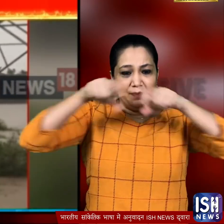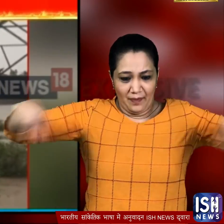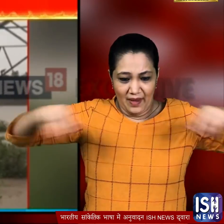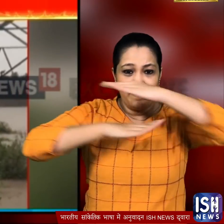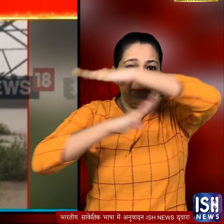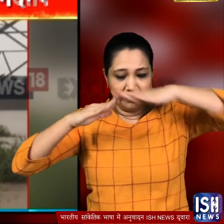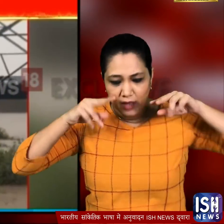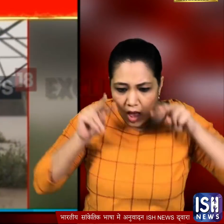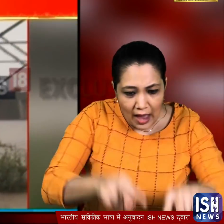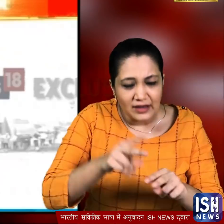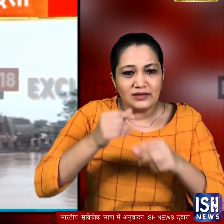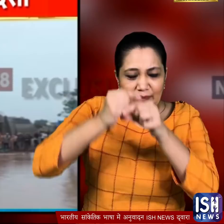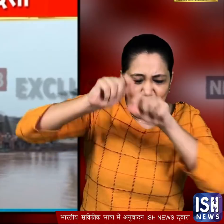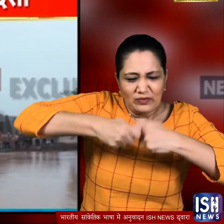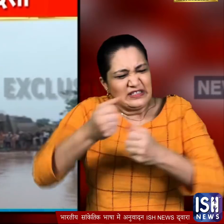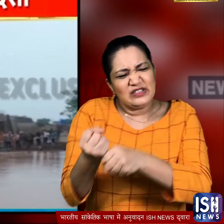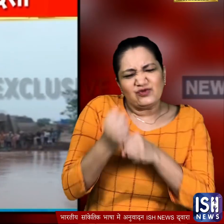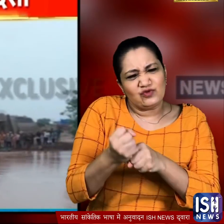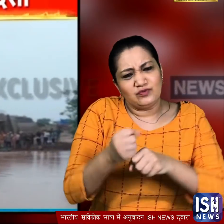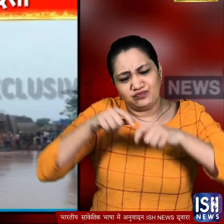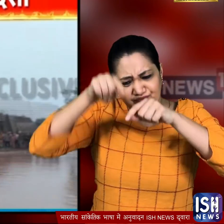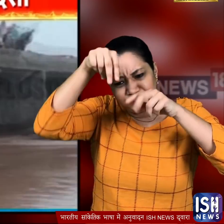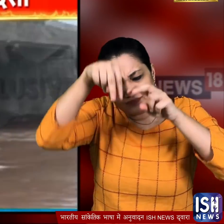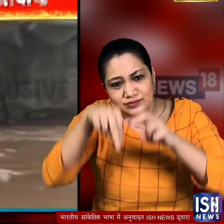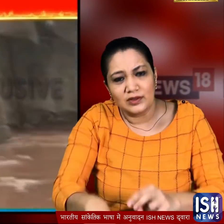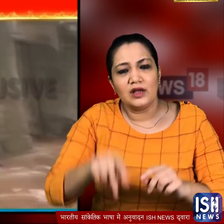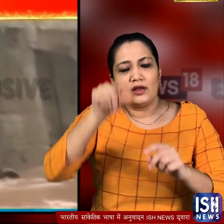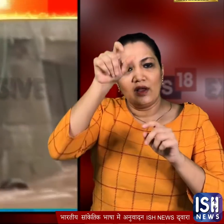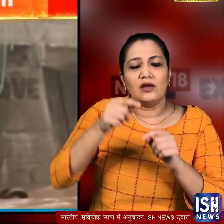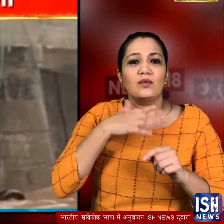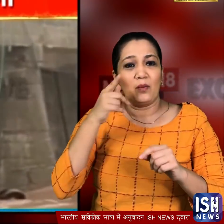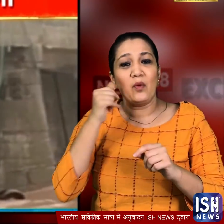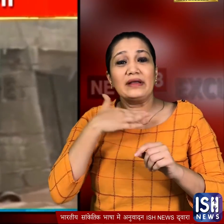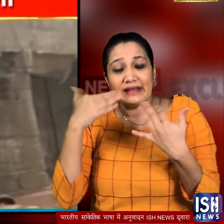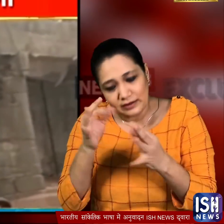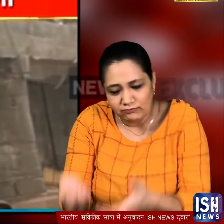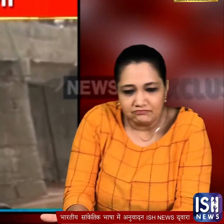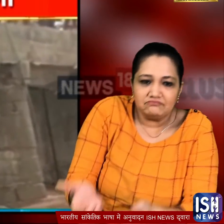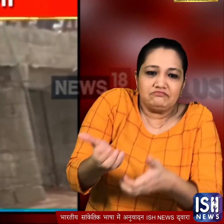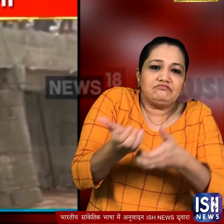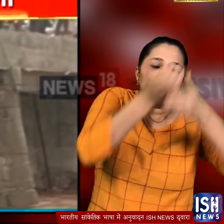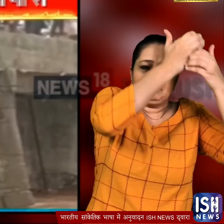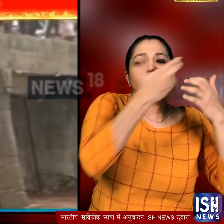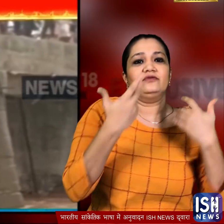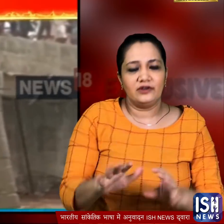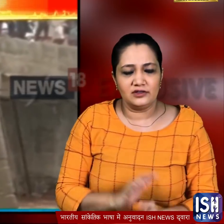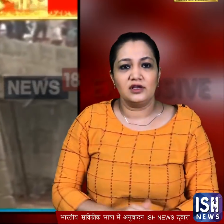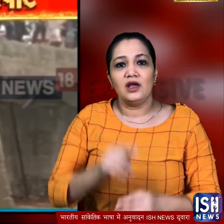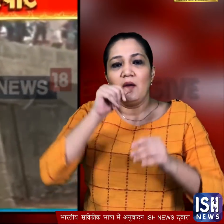दिखाए दिये उन्होंने उस रसी को कसकर पकड़ रखा था इसके बाद उस आदमी के शब को भी उसी रसी के सहारे ऊपर खींचा गया जिसकी मौत पानी में